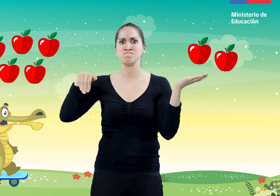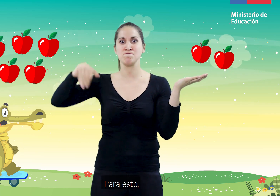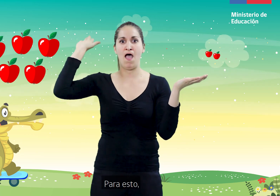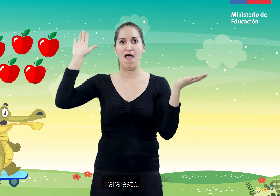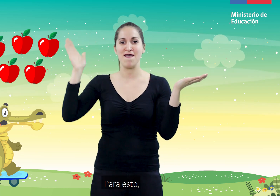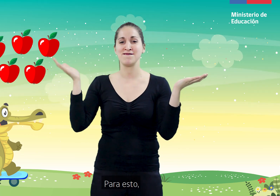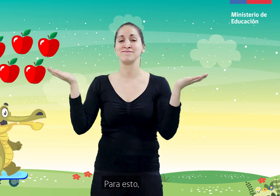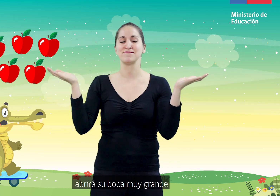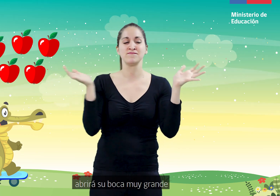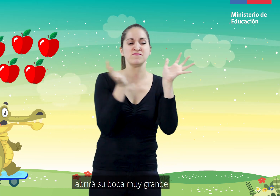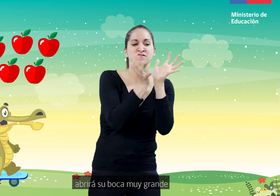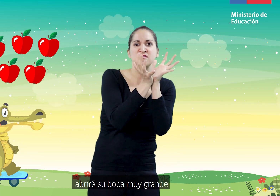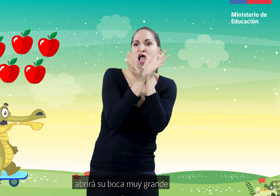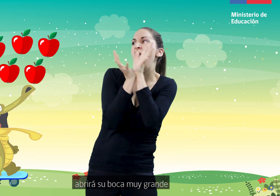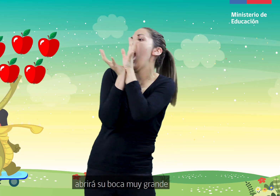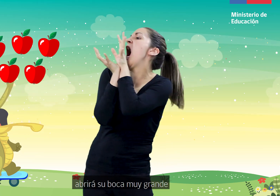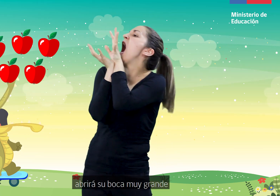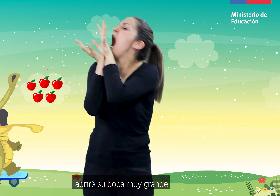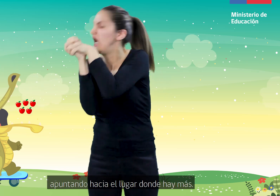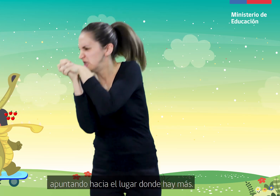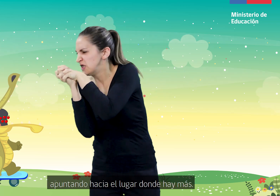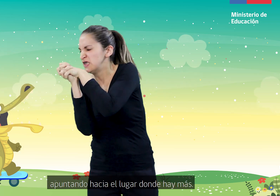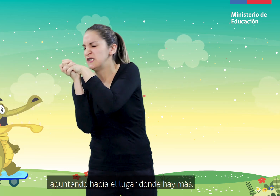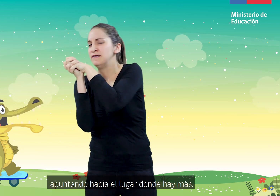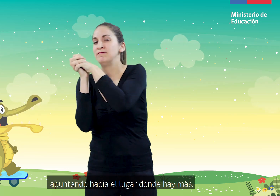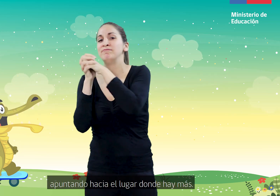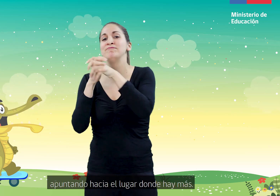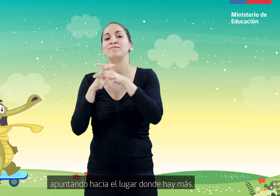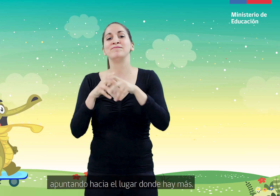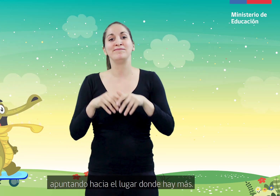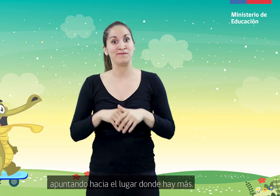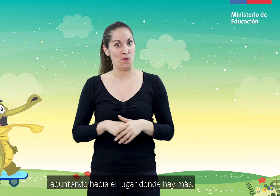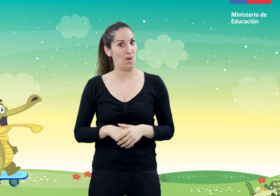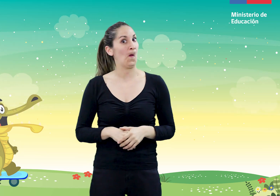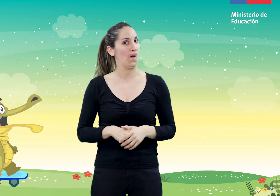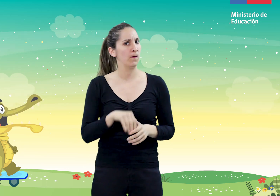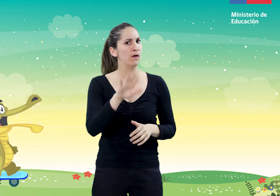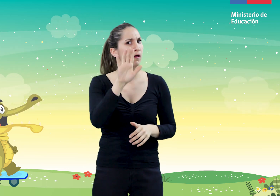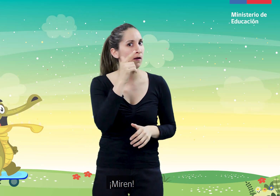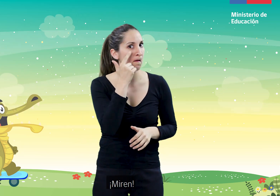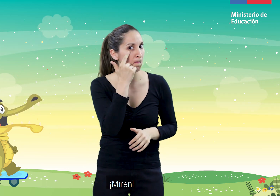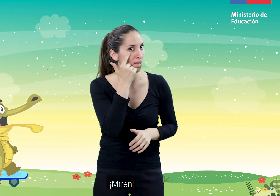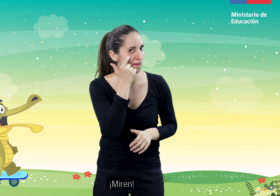Para esto, abrirá su boca muy grande, apuntando hacia el lugar donde hay más. ¡Miren!